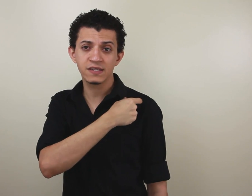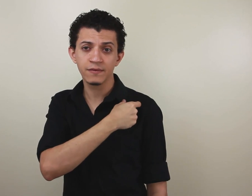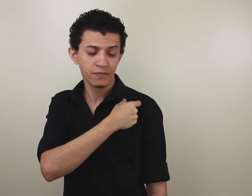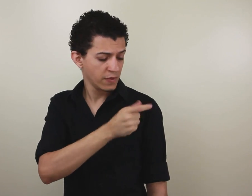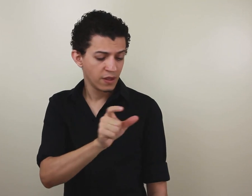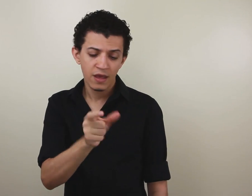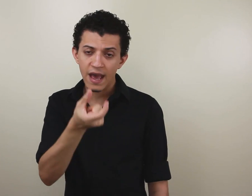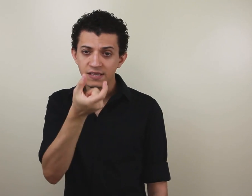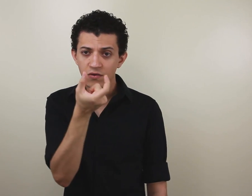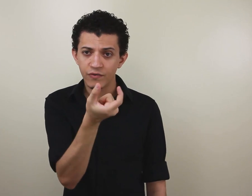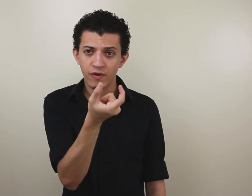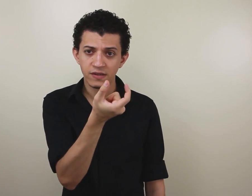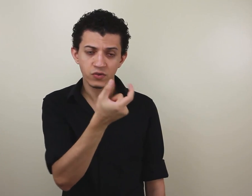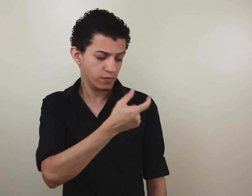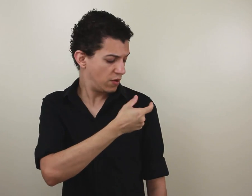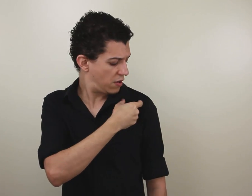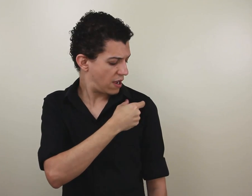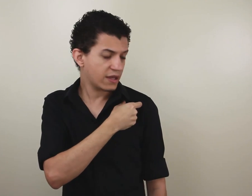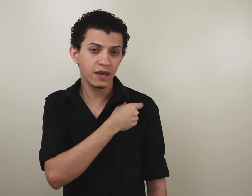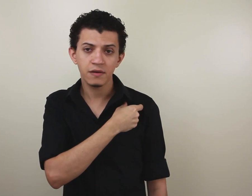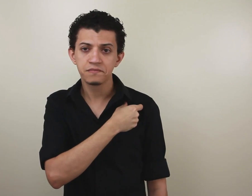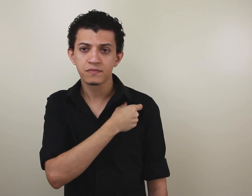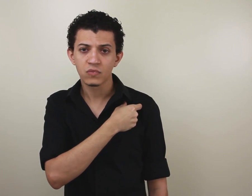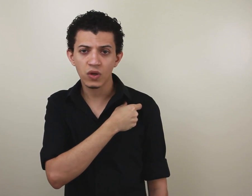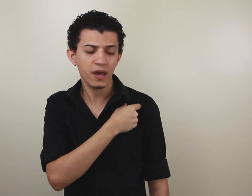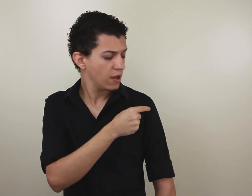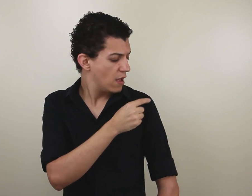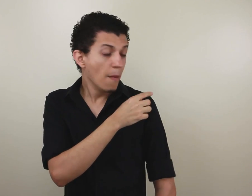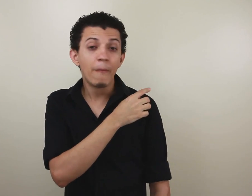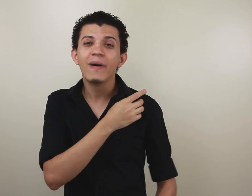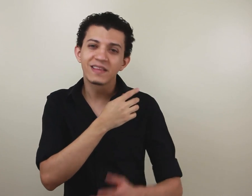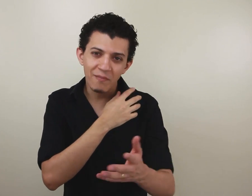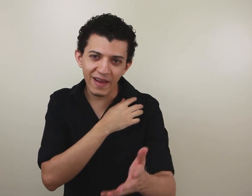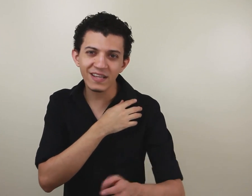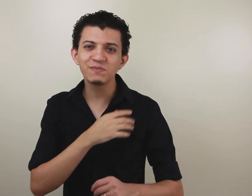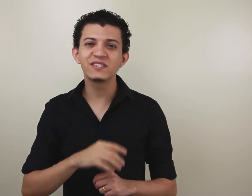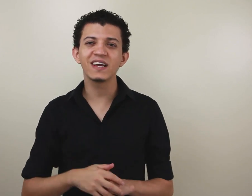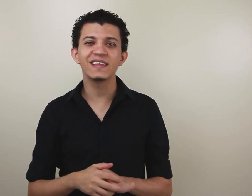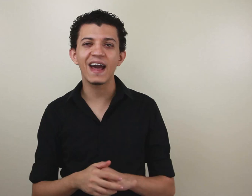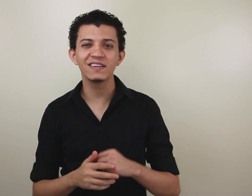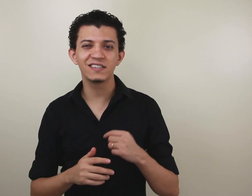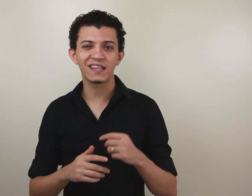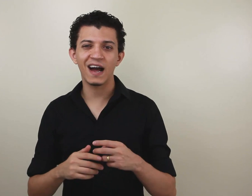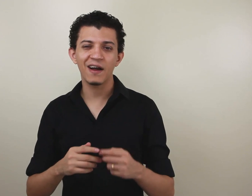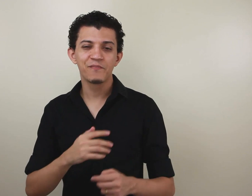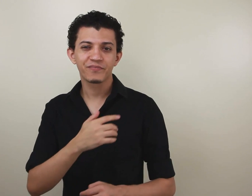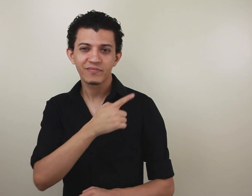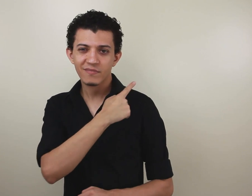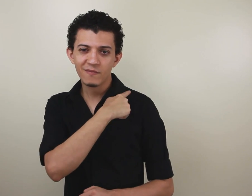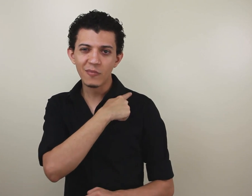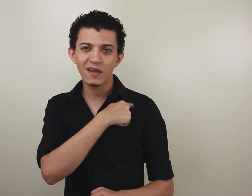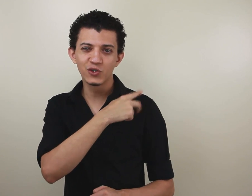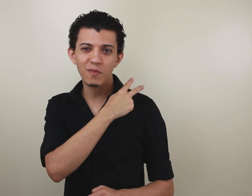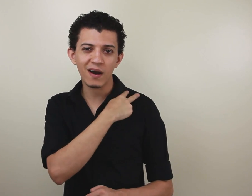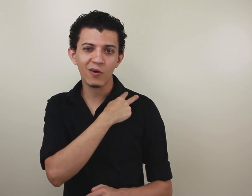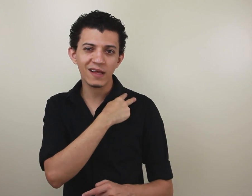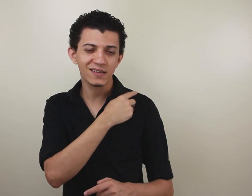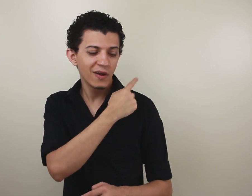sim, essa configuração de mão aqui, também transmite a ideia de estar de uma colação.